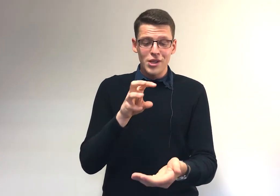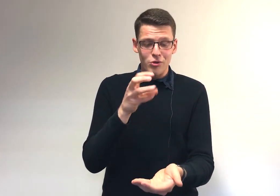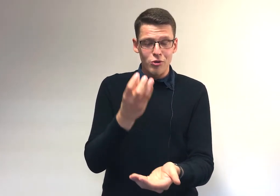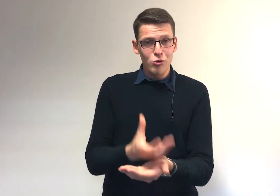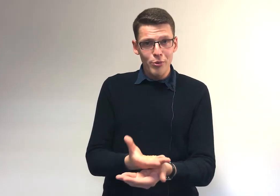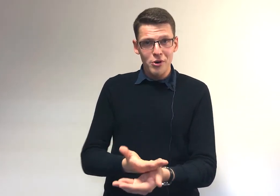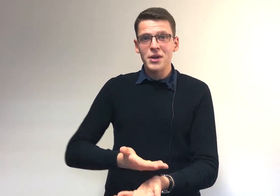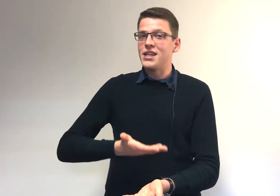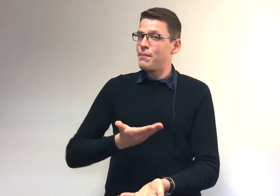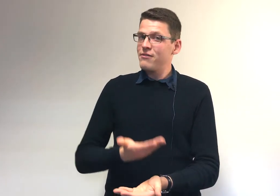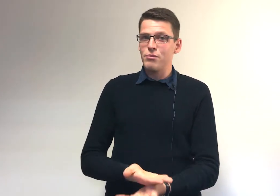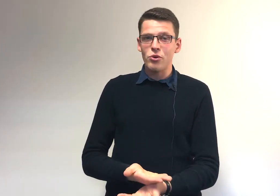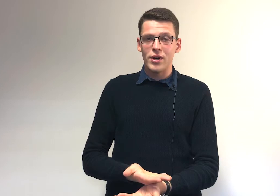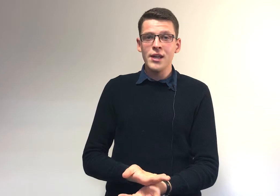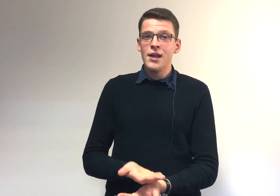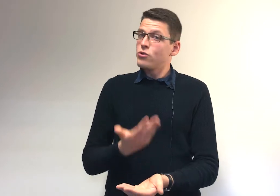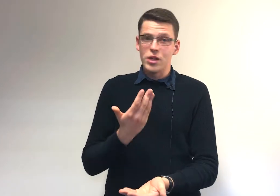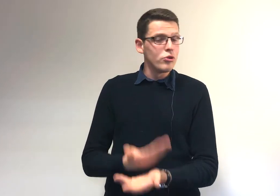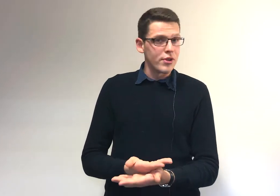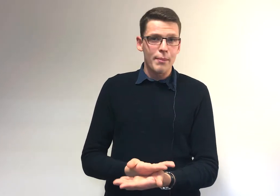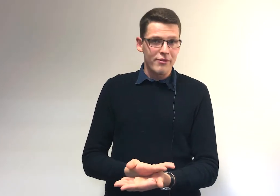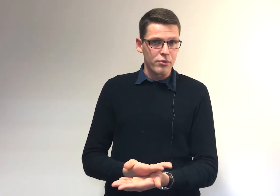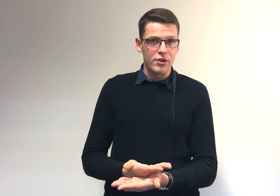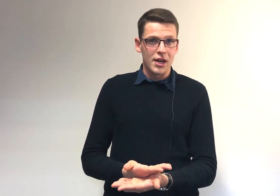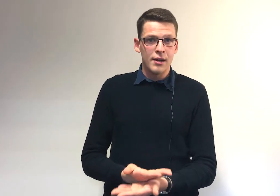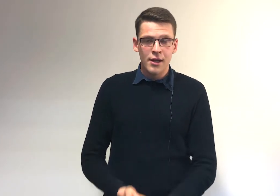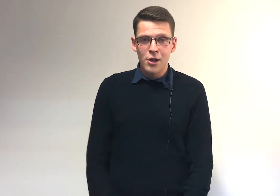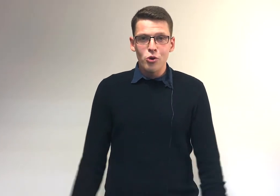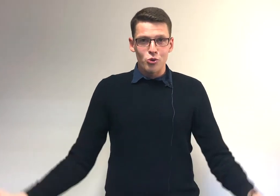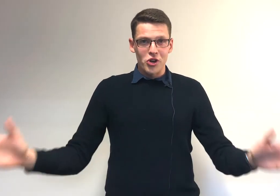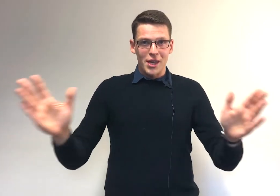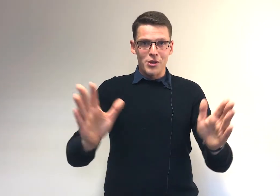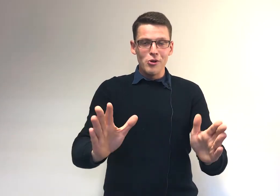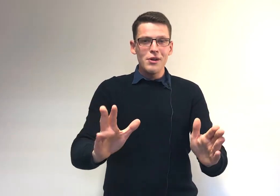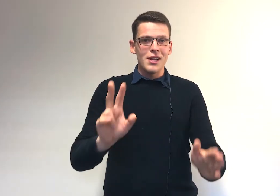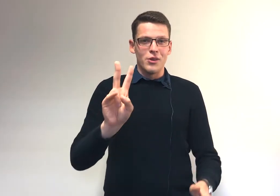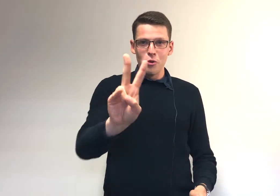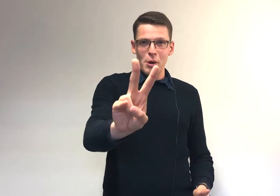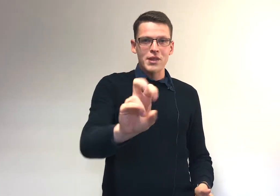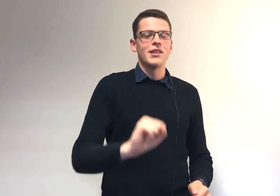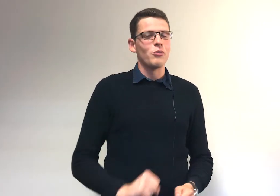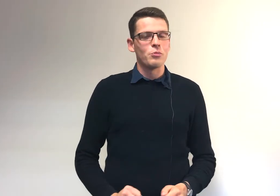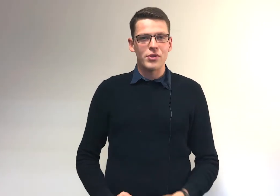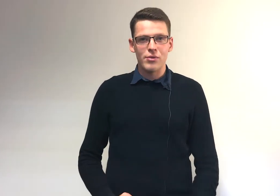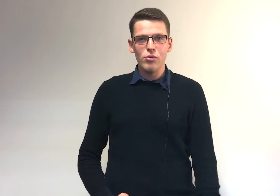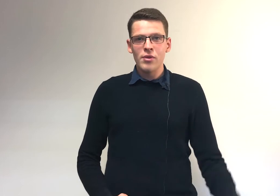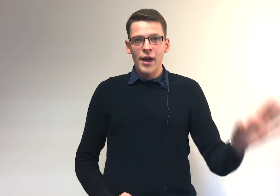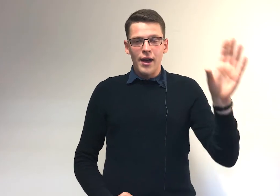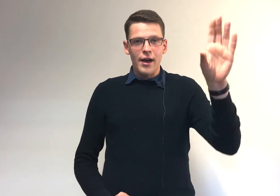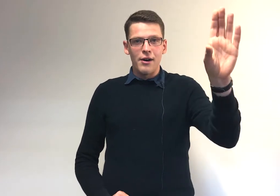dans un support qui n'est pas fait pour toi, ton étude ne sera pas fonctionnelle. Donc, je récapitule. Les deux premières étapes de notre processus. Un,